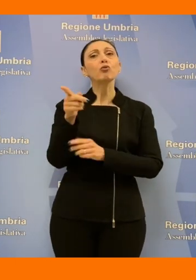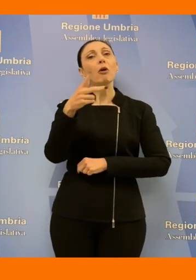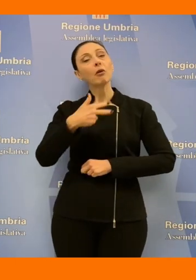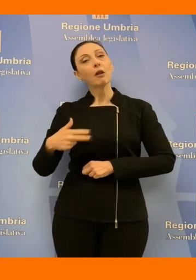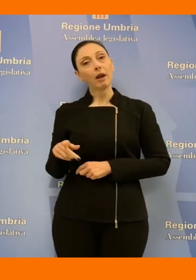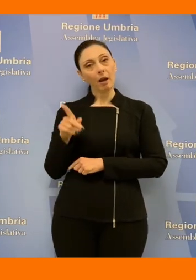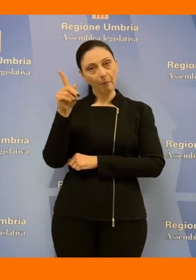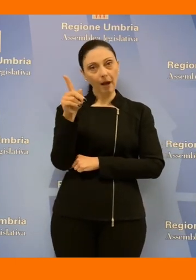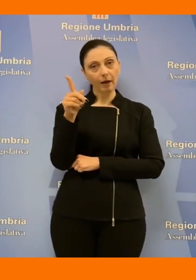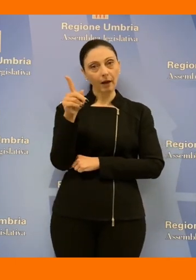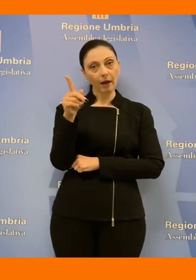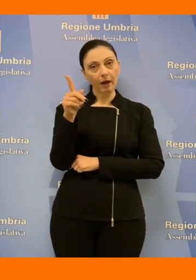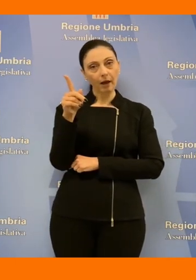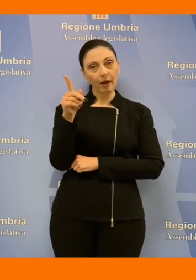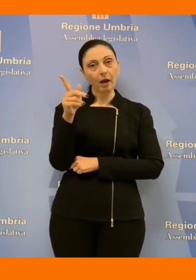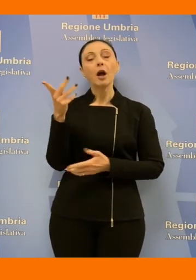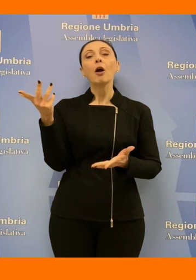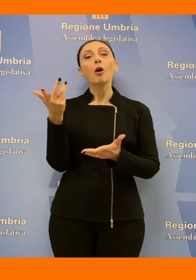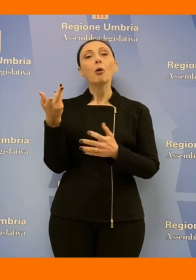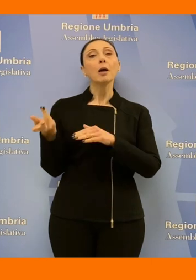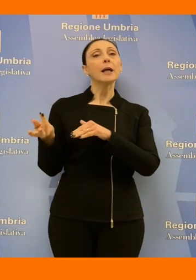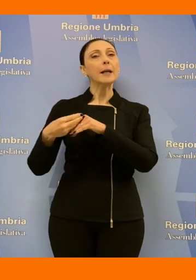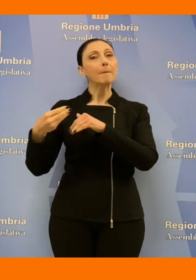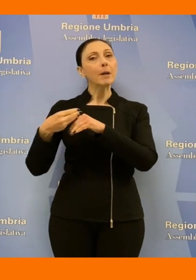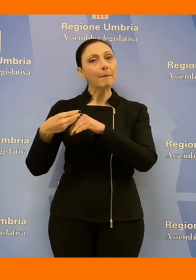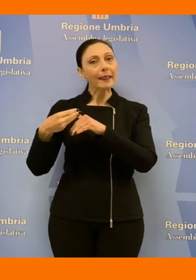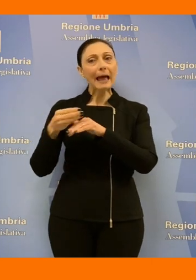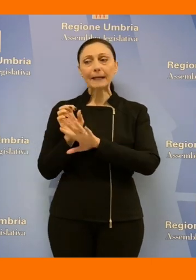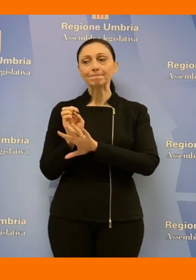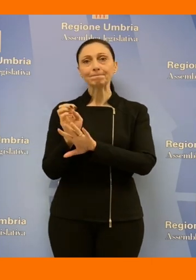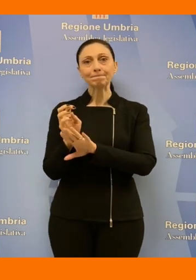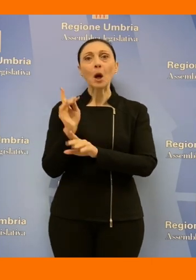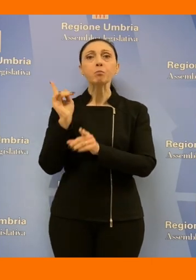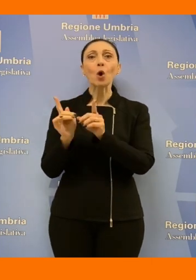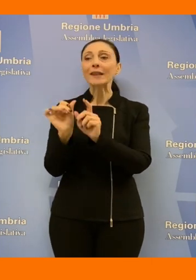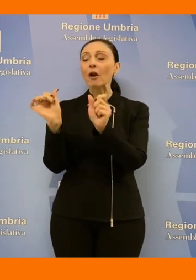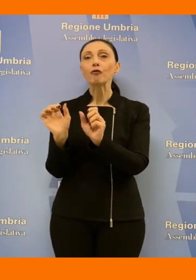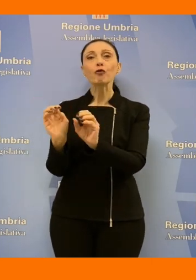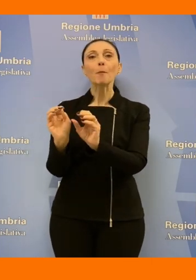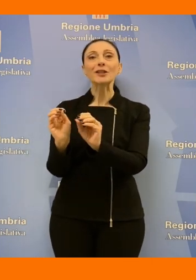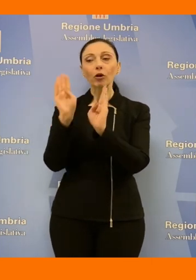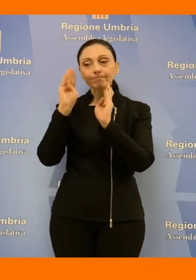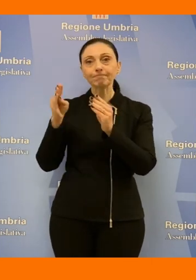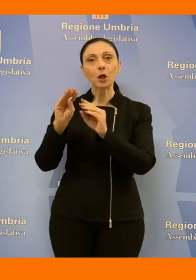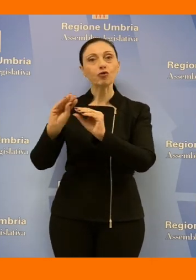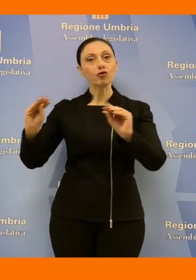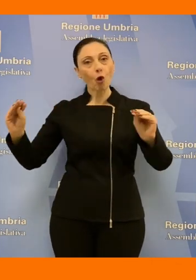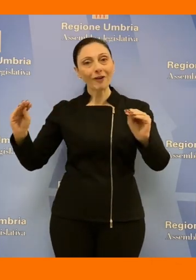è non implementare non svolgere politica una formazione verso i più giovani verso le nuove generazioni per